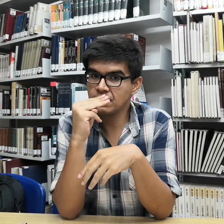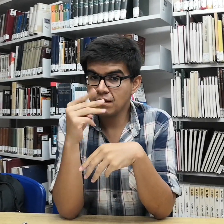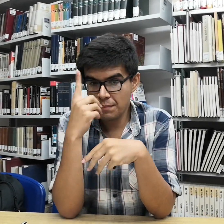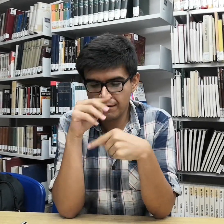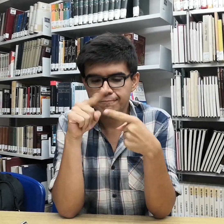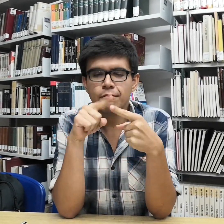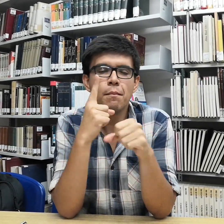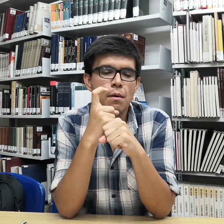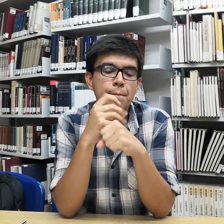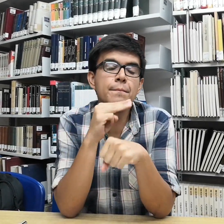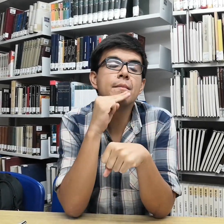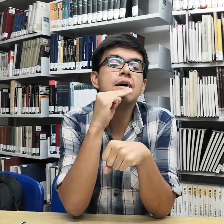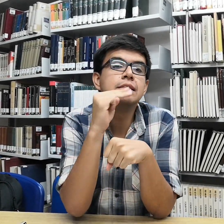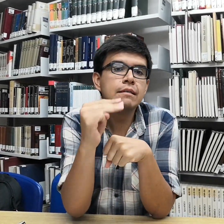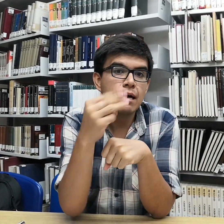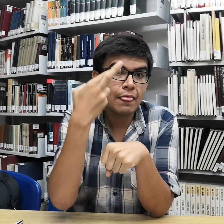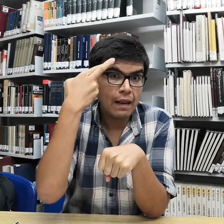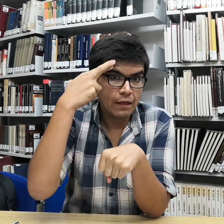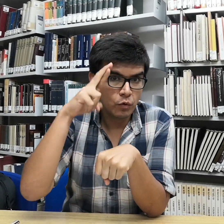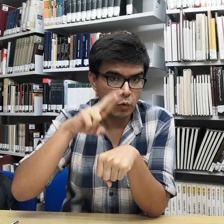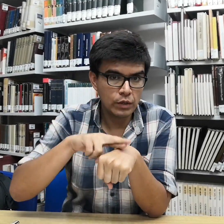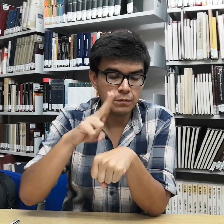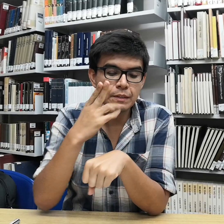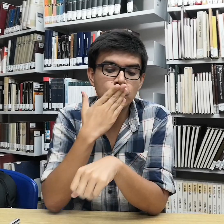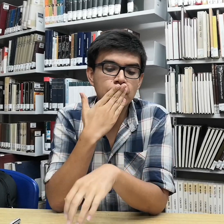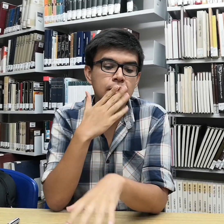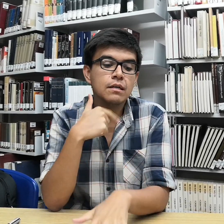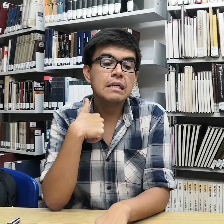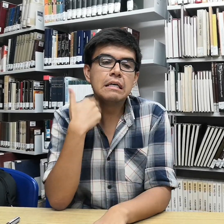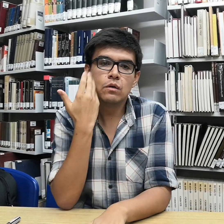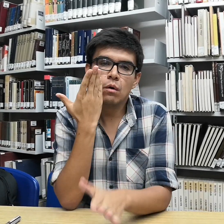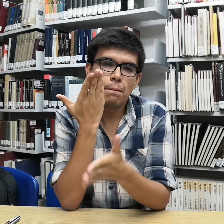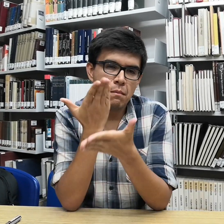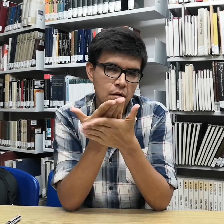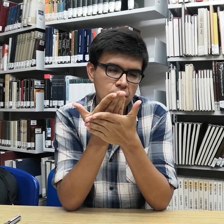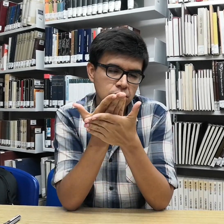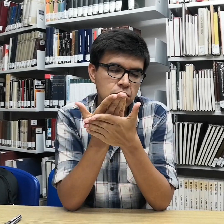Yo tengo dos mensajes. El primero es para el rector.